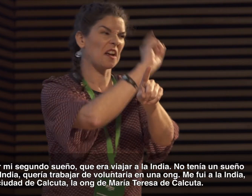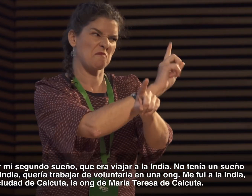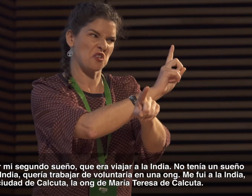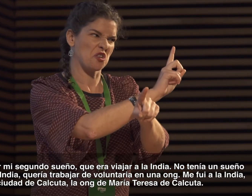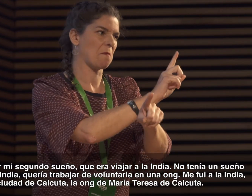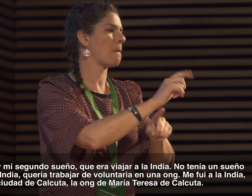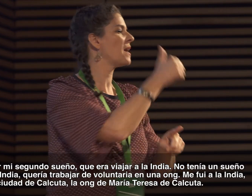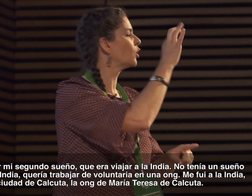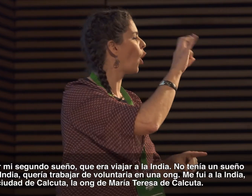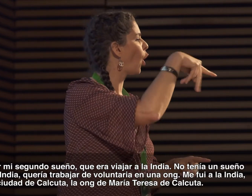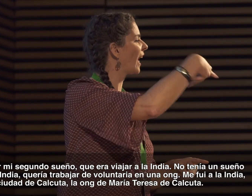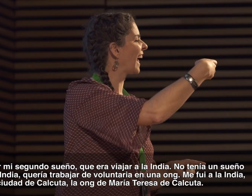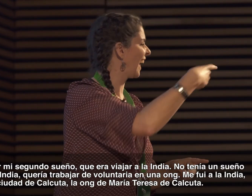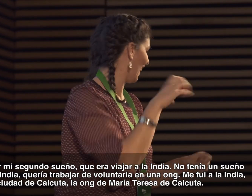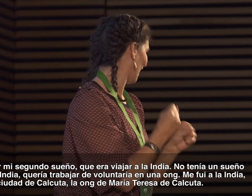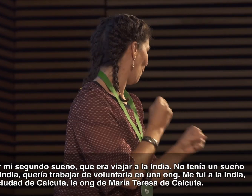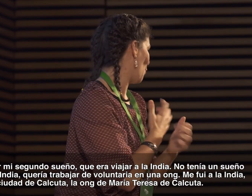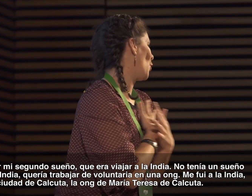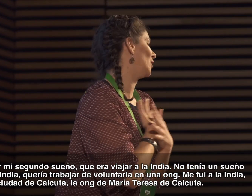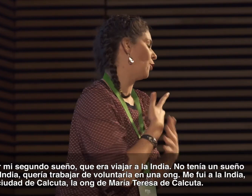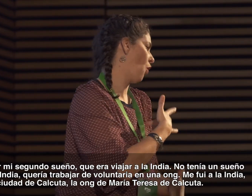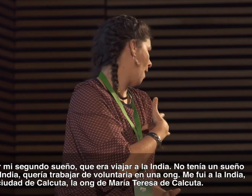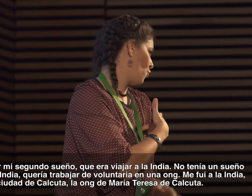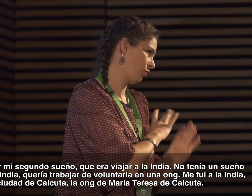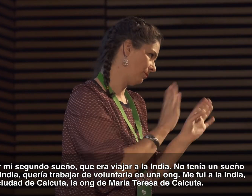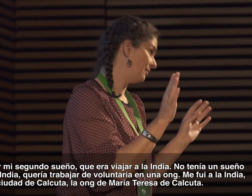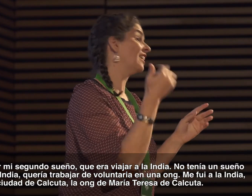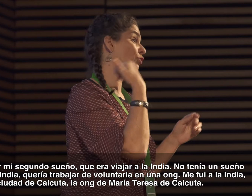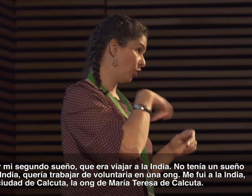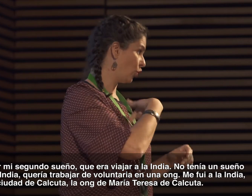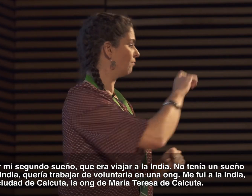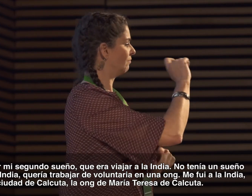sueño... No tenía un sueño dedicado a la India, sino que quería yo trabajar de voluntaria en una ONG.